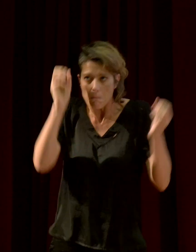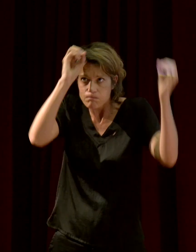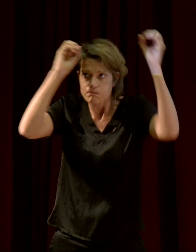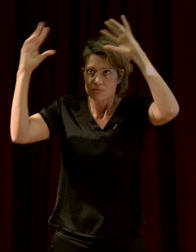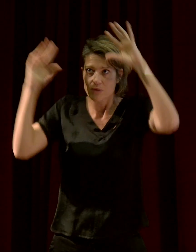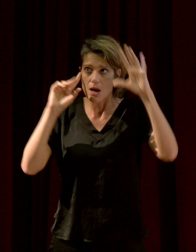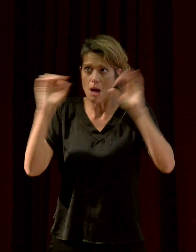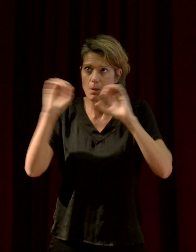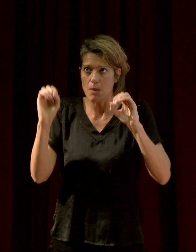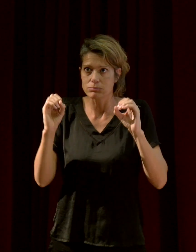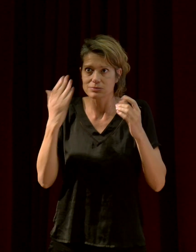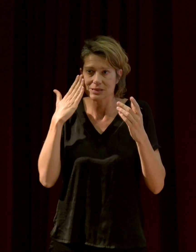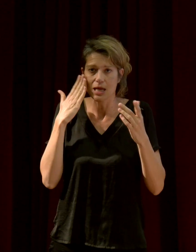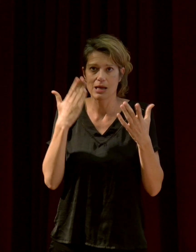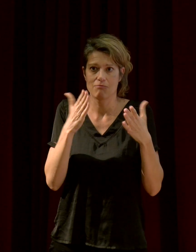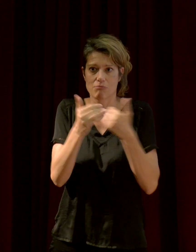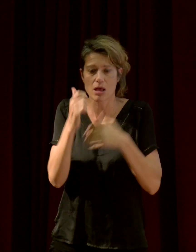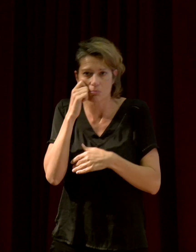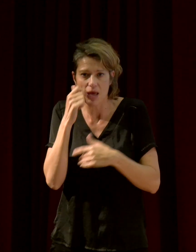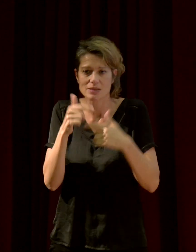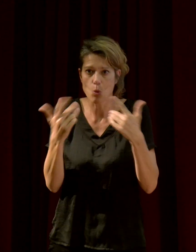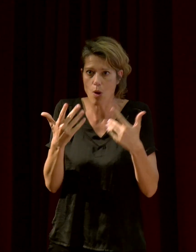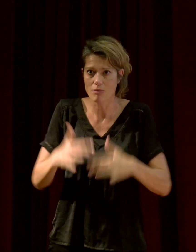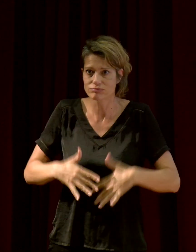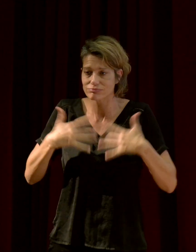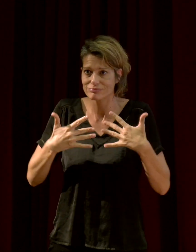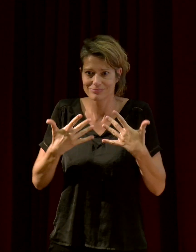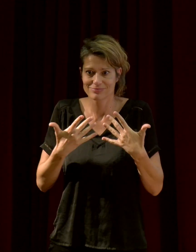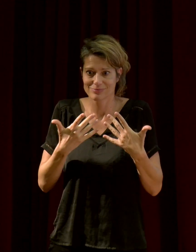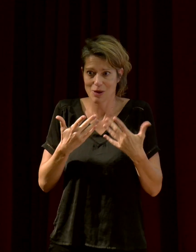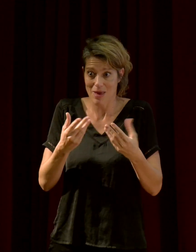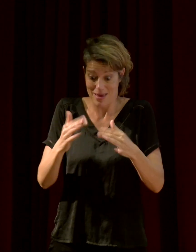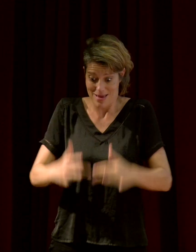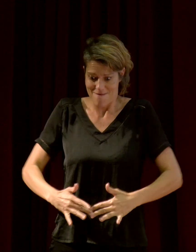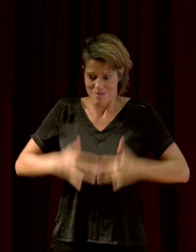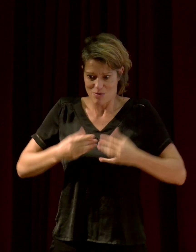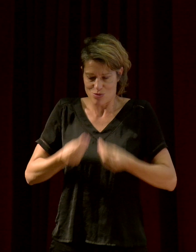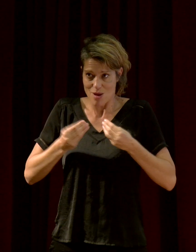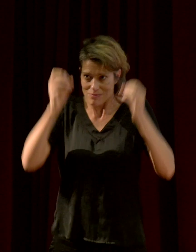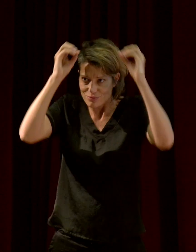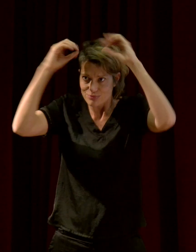des individus particuliers ? Voilà, c'est une question. est excellente, et la réponse m'intéresse énormément.